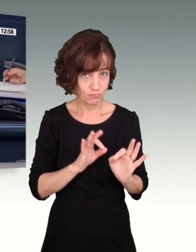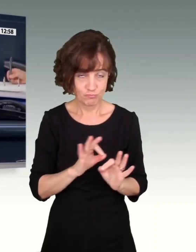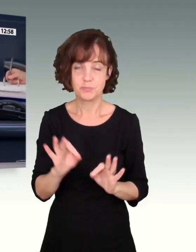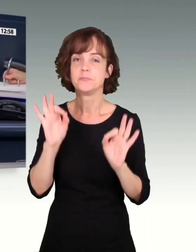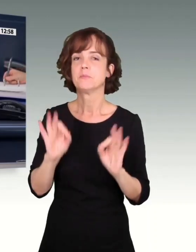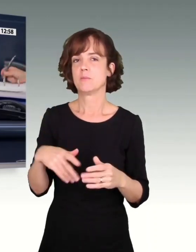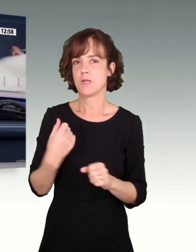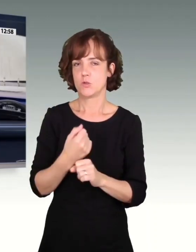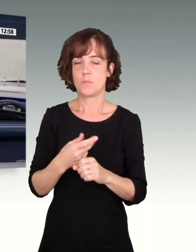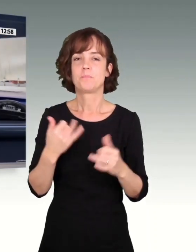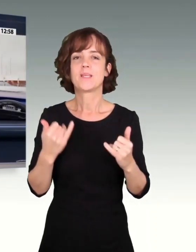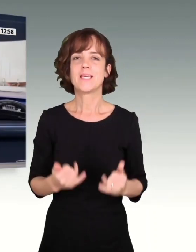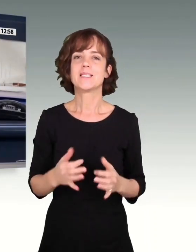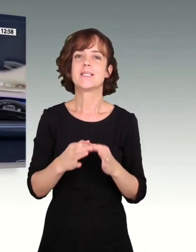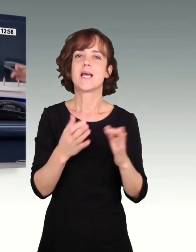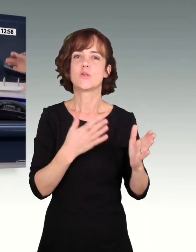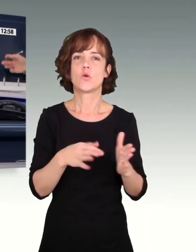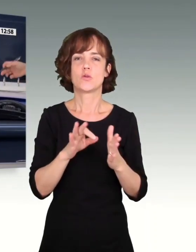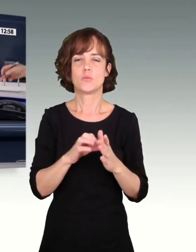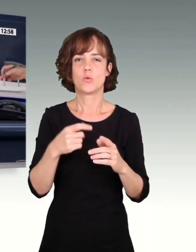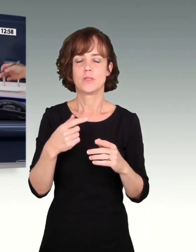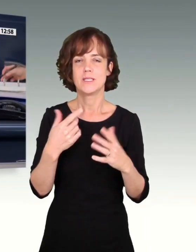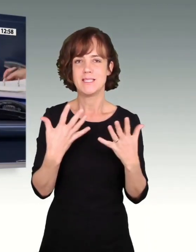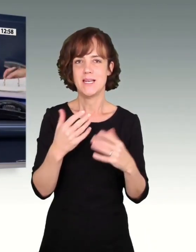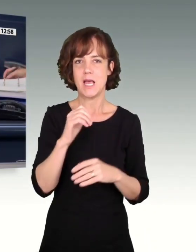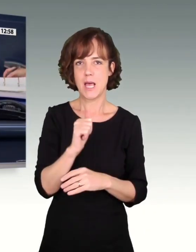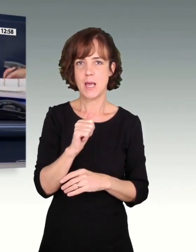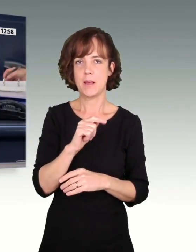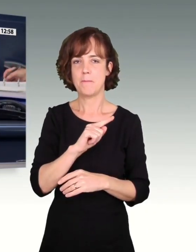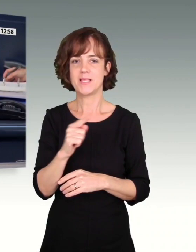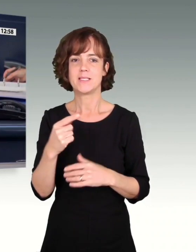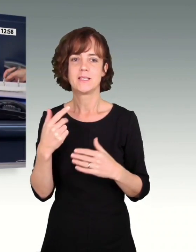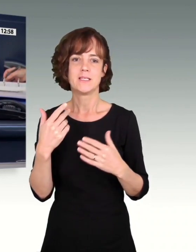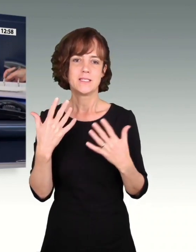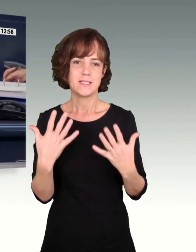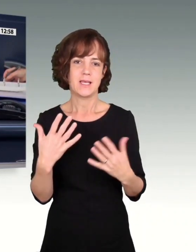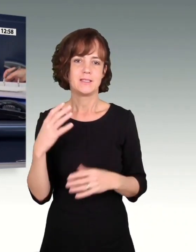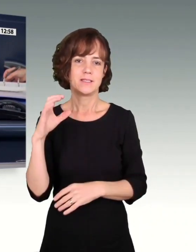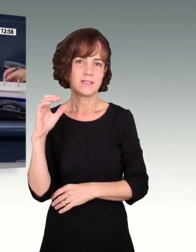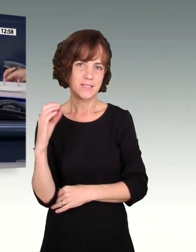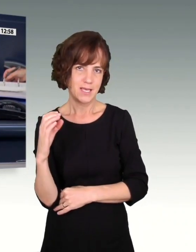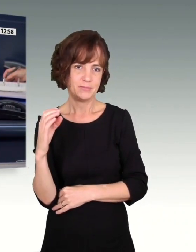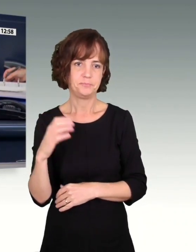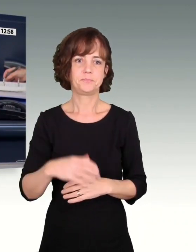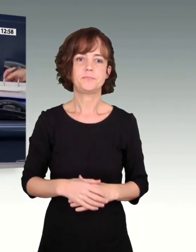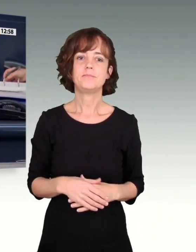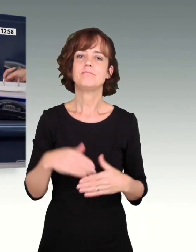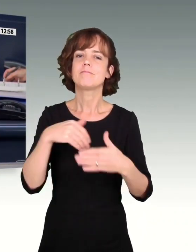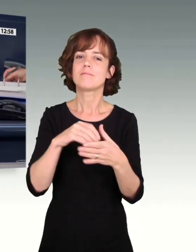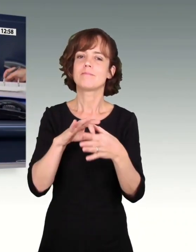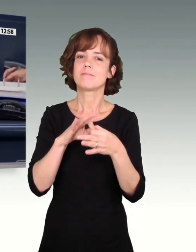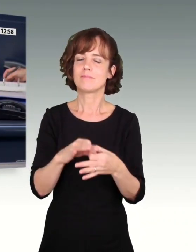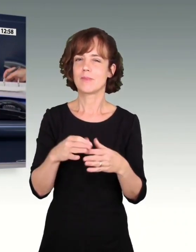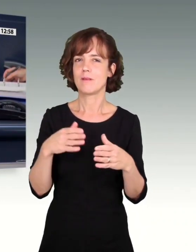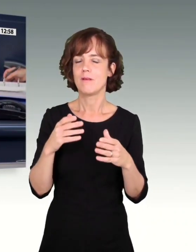Auf die Tagesordnungspunkte 10 a bis c. Hier geht es um die Beratung des Antrags der Fraktion Die Linke mit dem Titel gesetzlichen